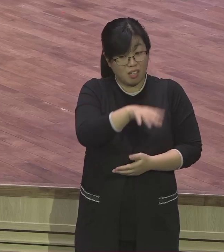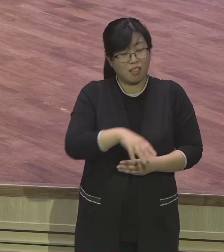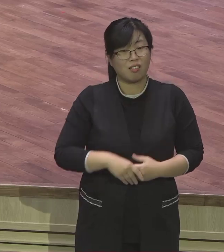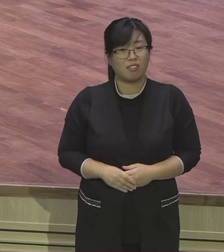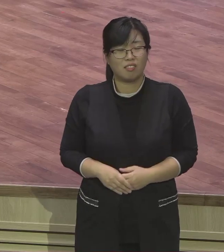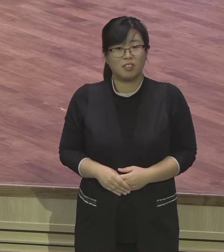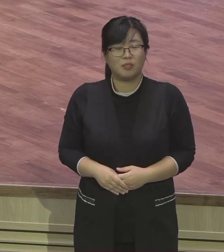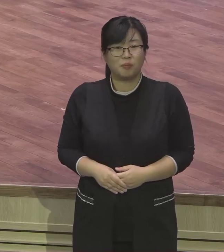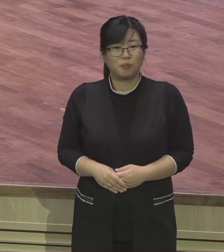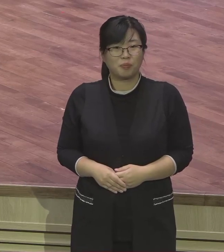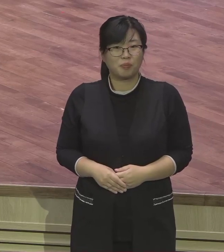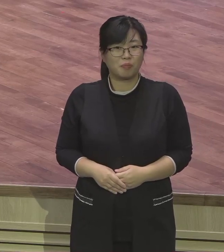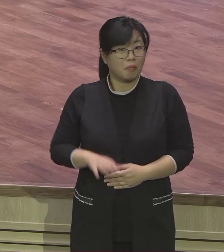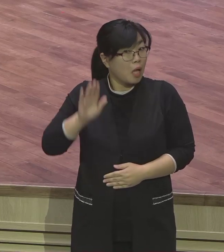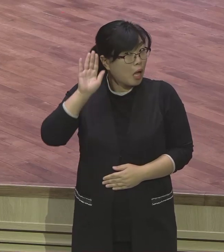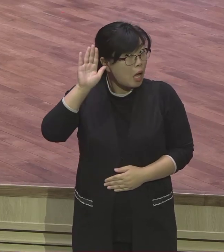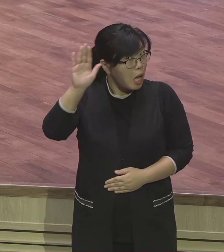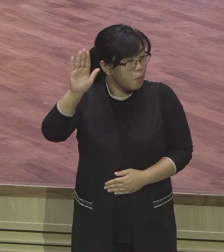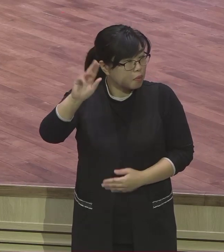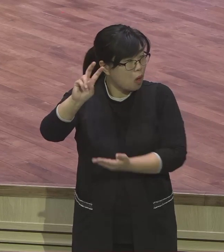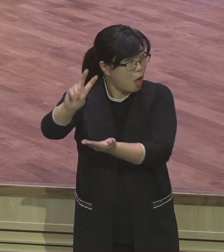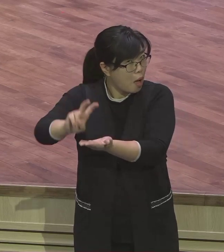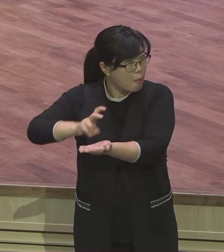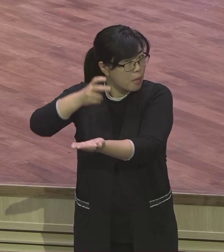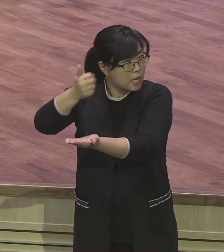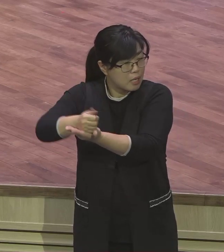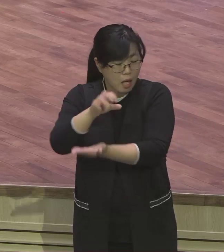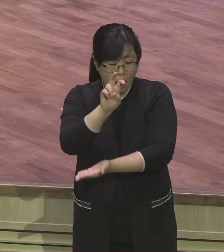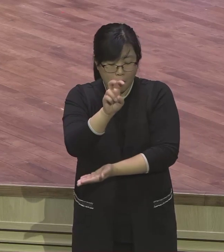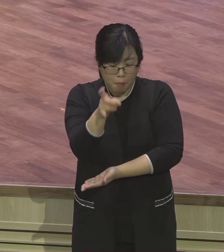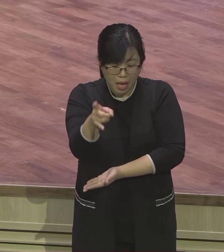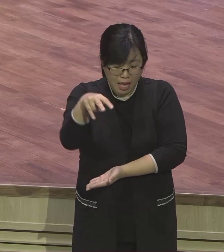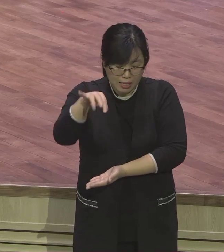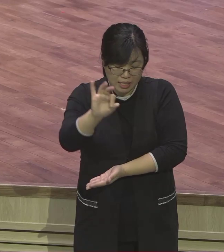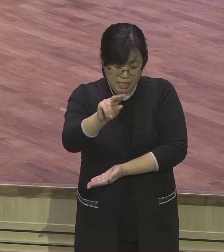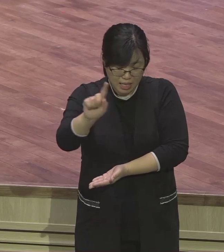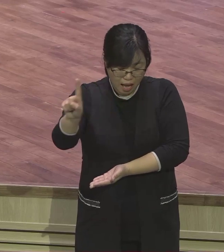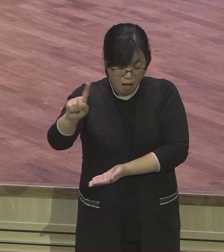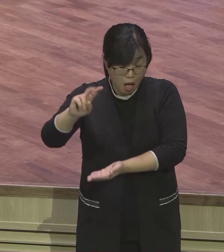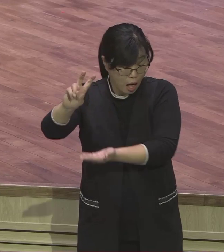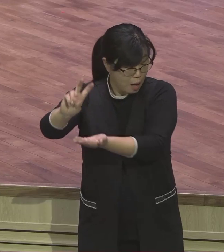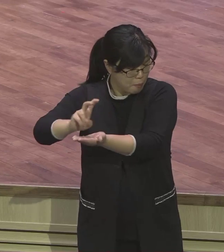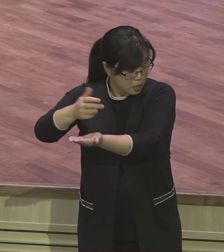장차 메시아가 오늘 약속의 땅 가난한 땅을 향하여 언약적 비전을 붙잡고 살아야 된다.